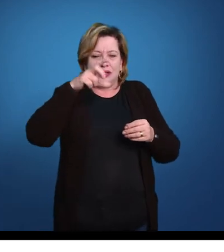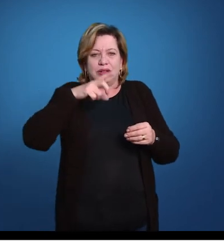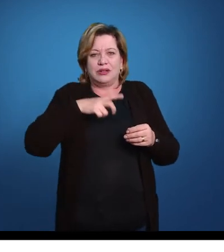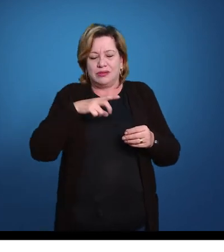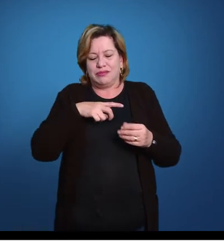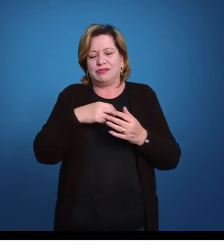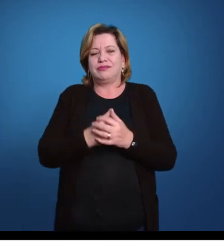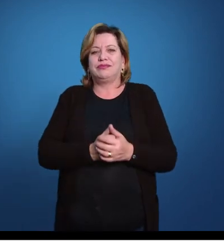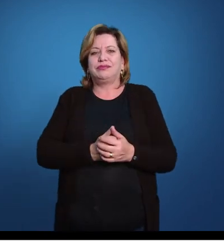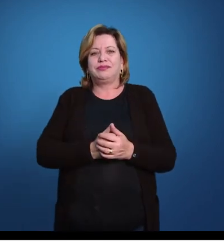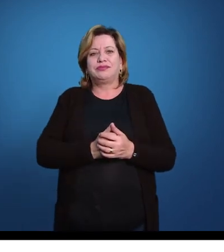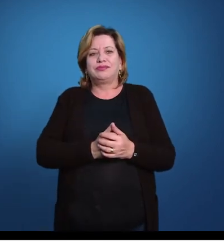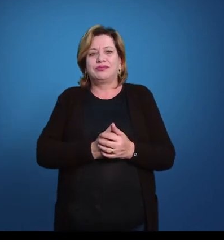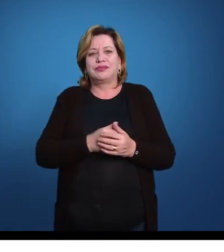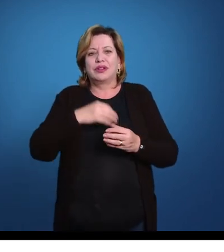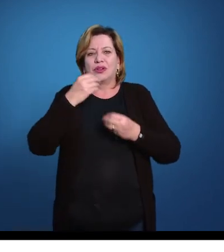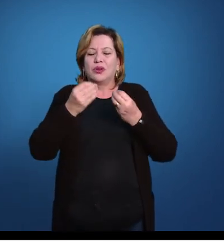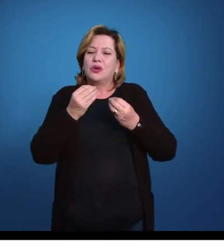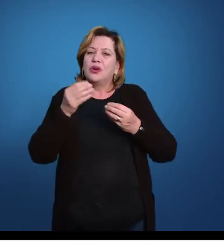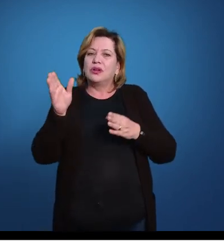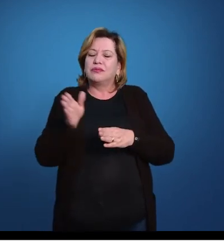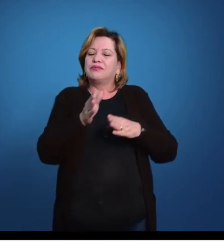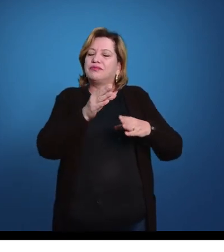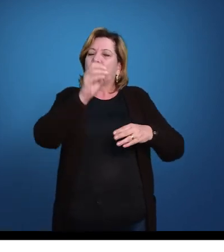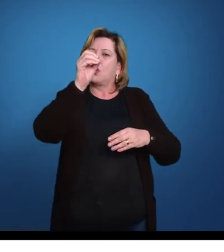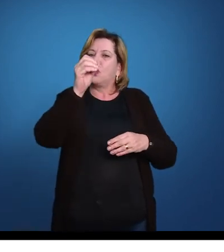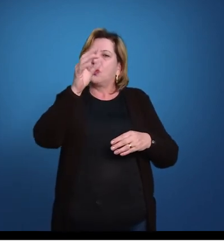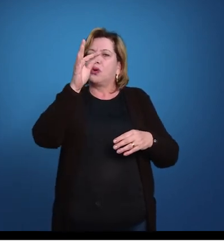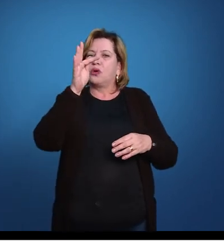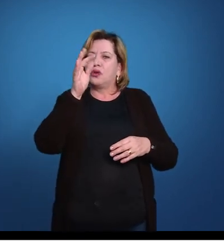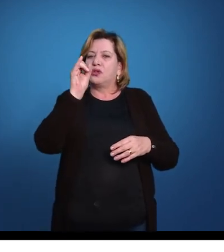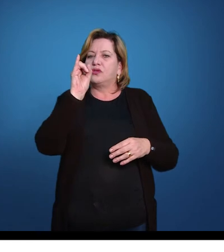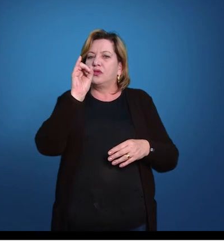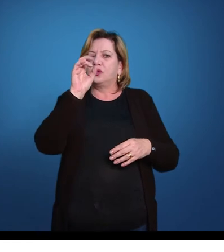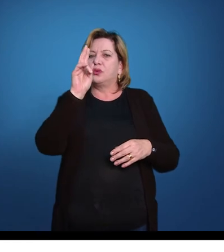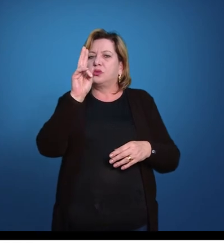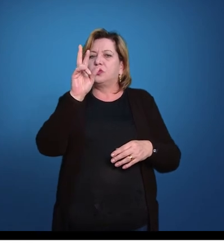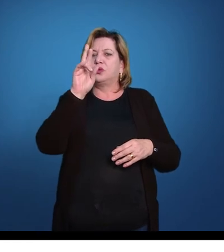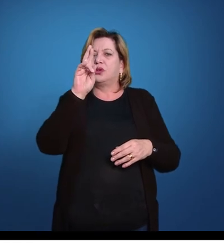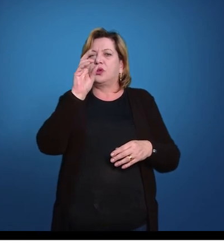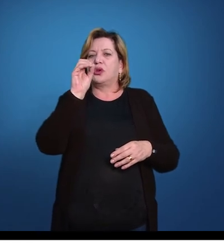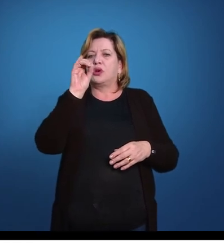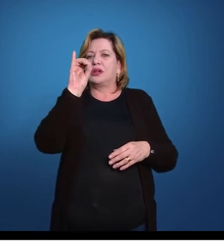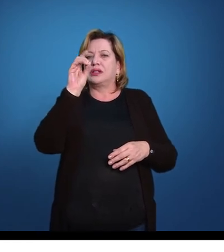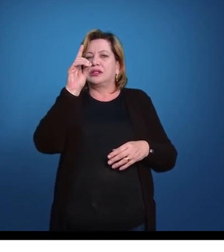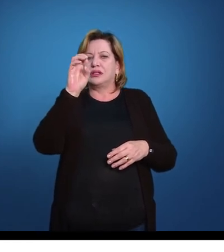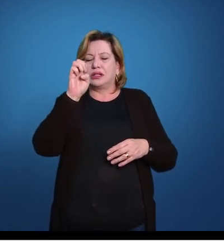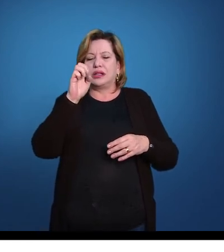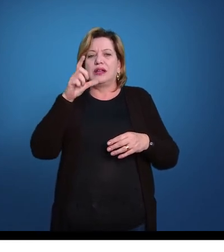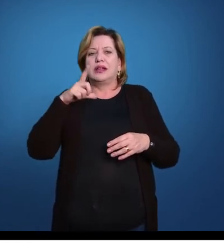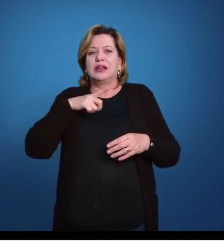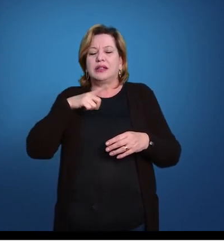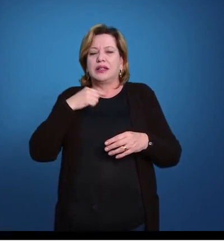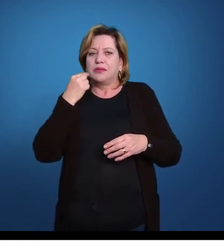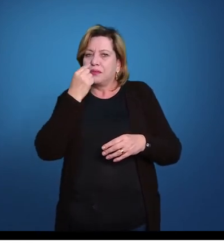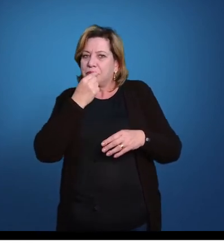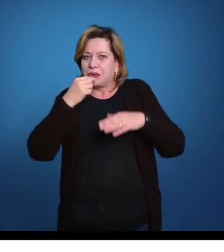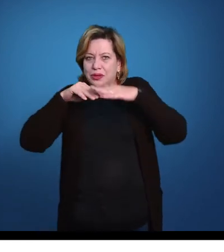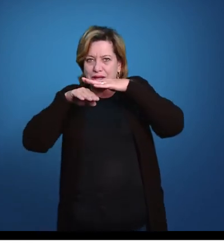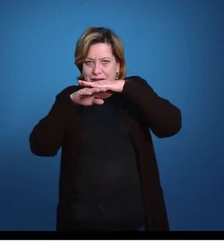do mar. O isofiuróide, então, tem uma região oral voltada para baixo, voltada para o substrato, uma boca